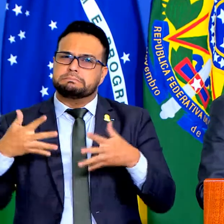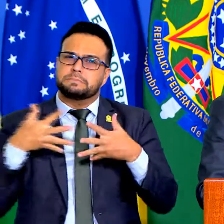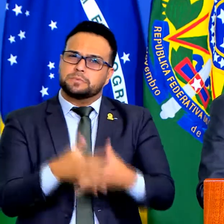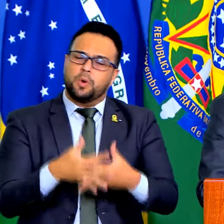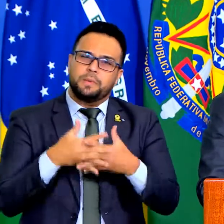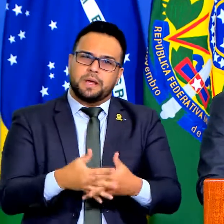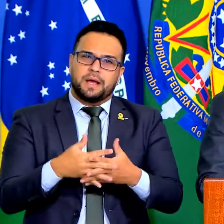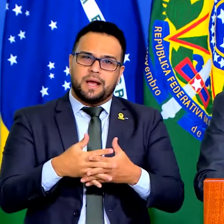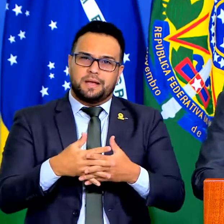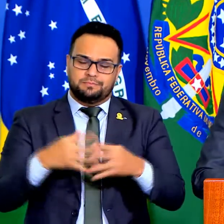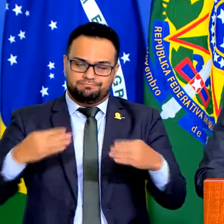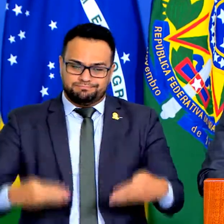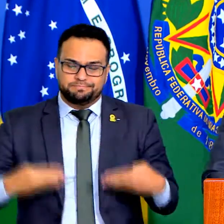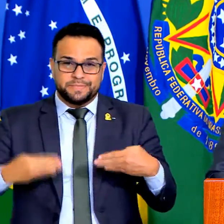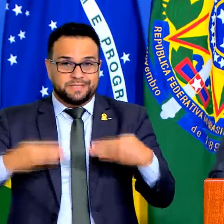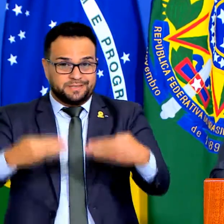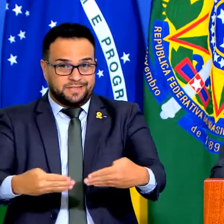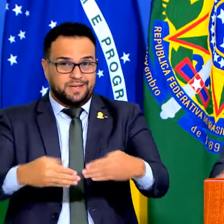ministério.